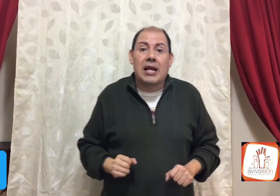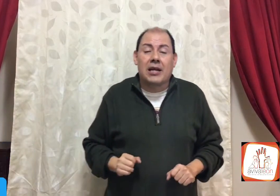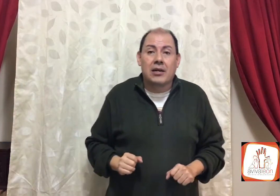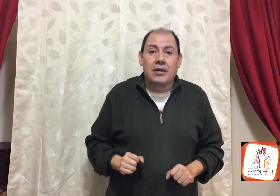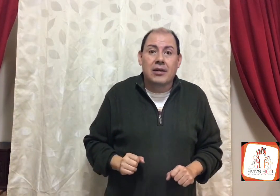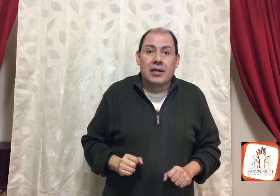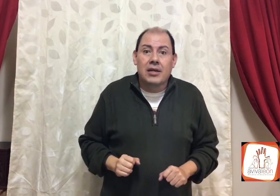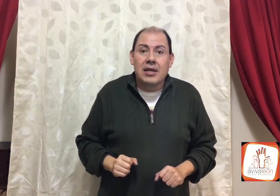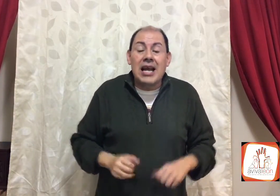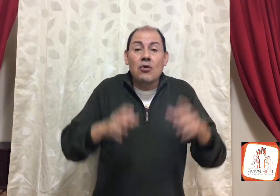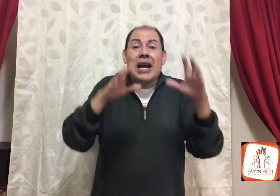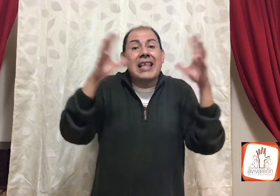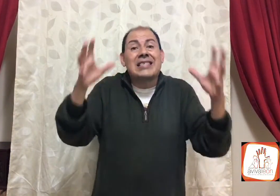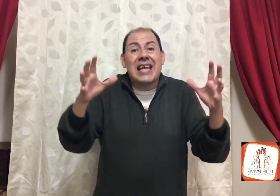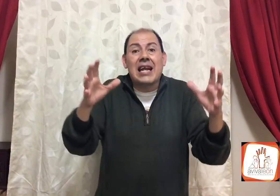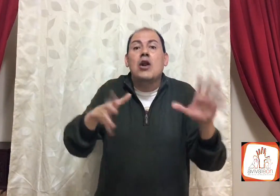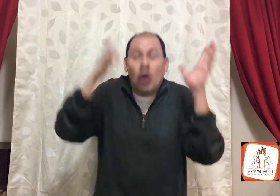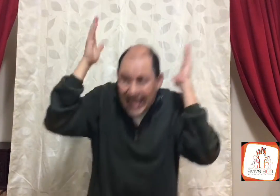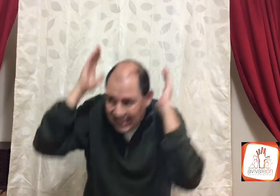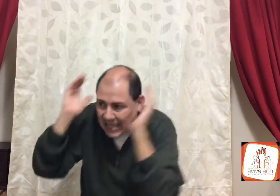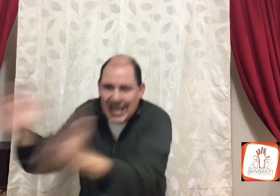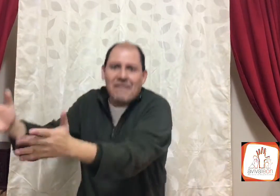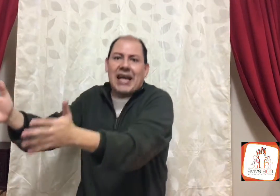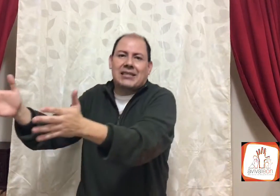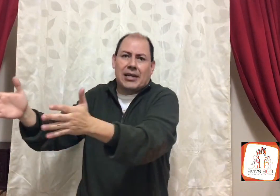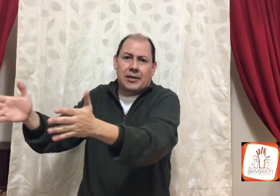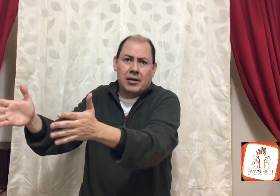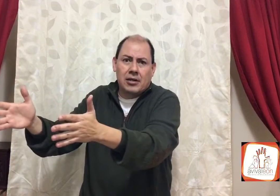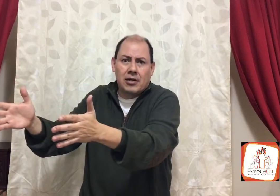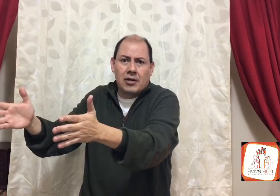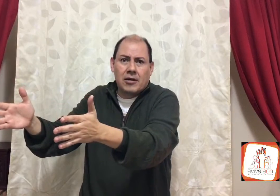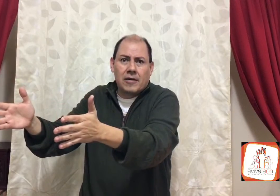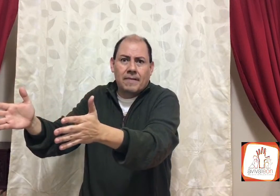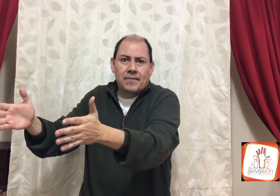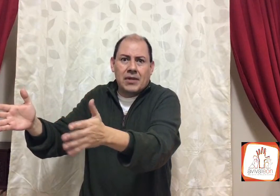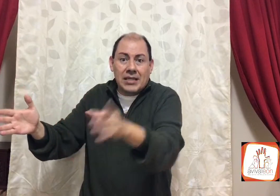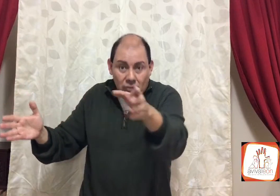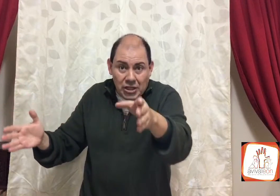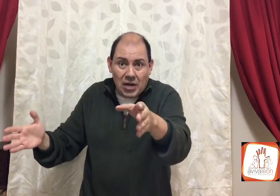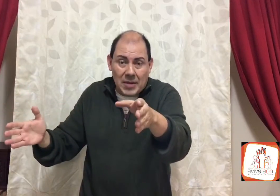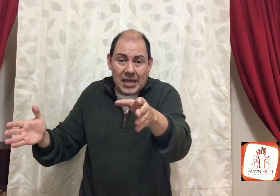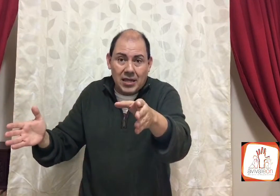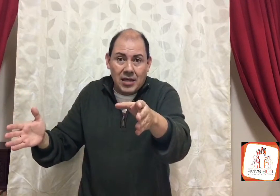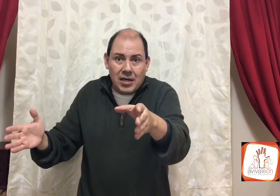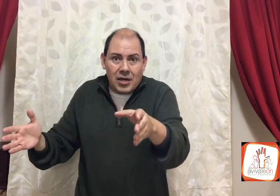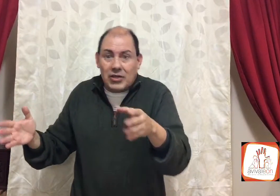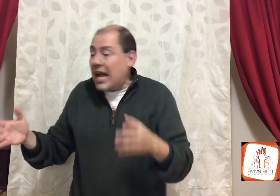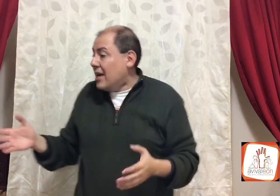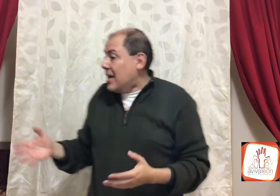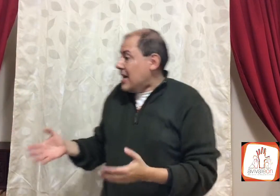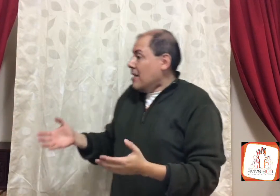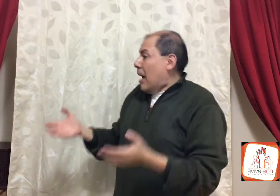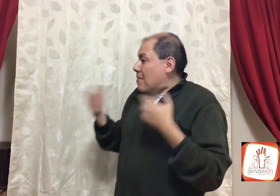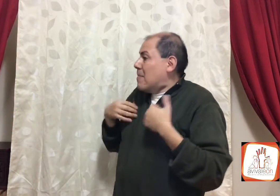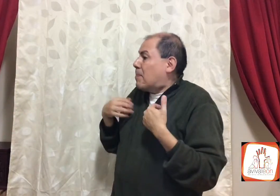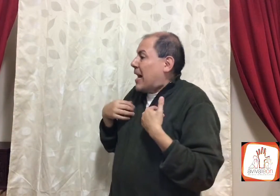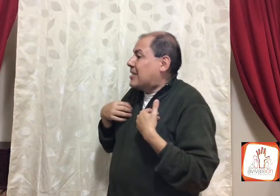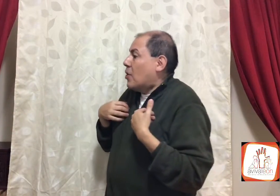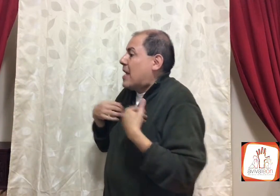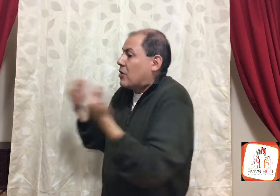leer, en lugar de hacer, lo que se debe hacer, escúchalo bien, o sea, a mí me pareció bien